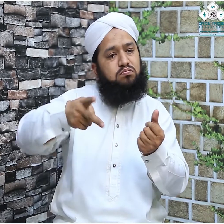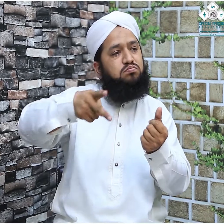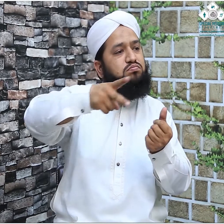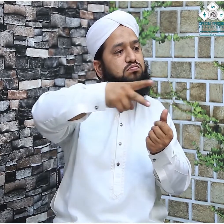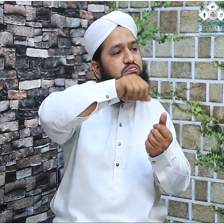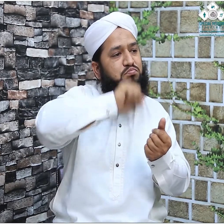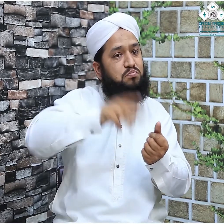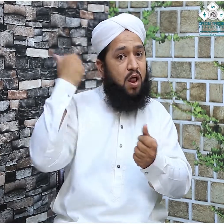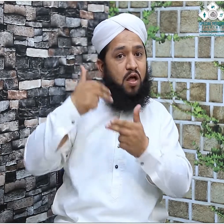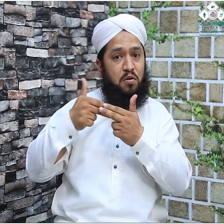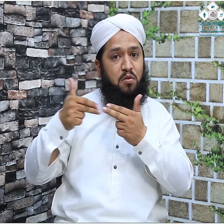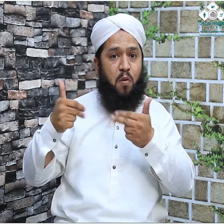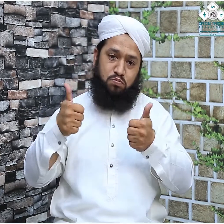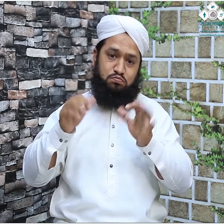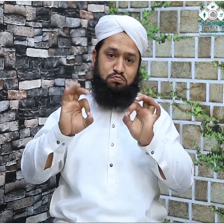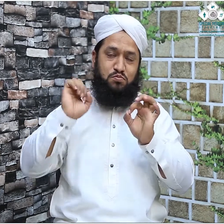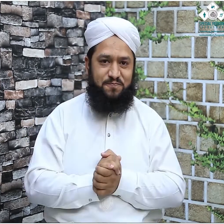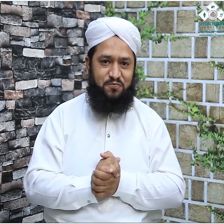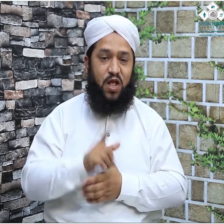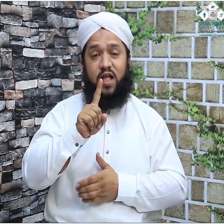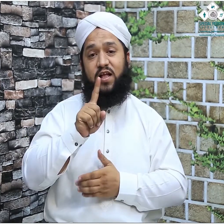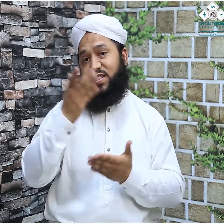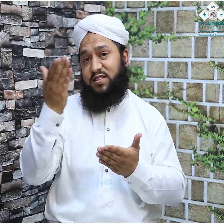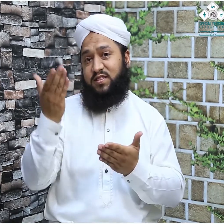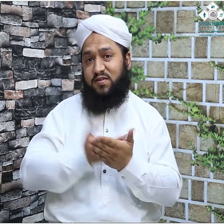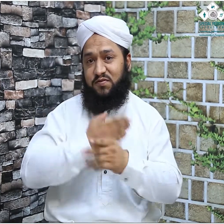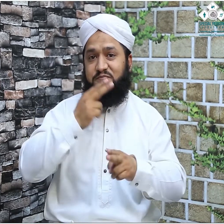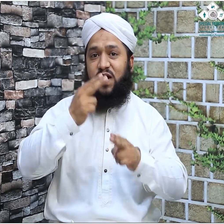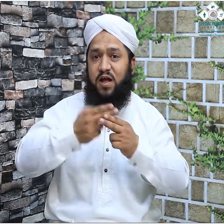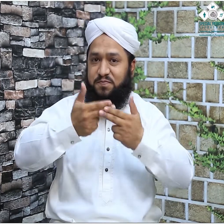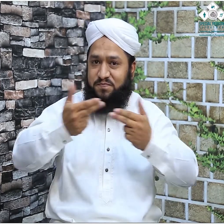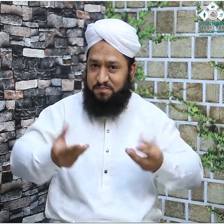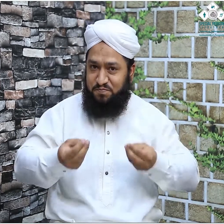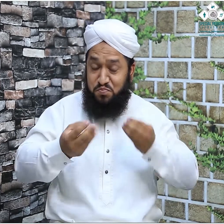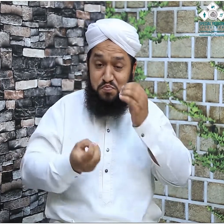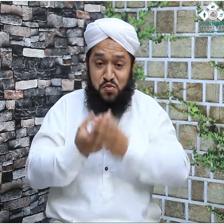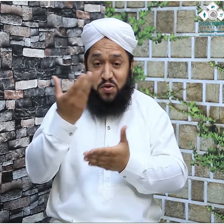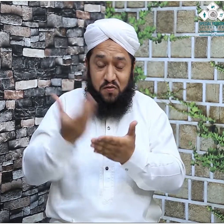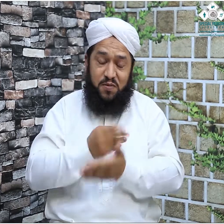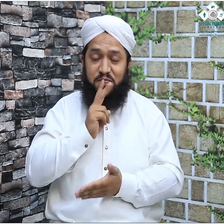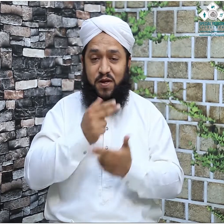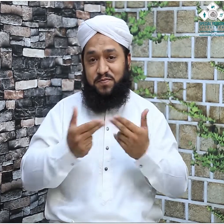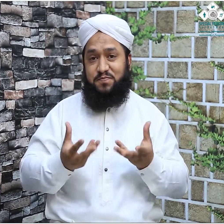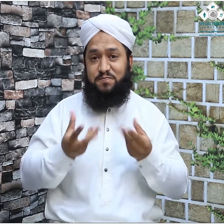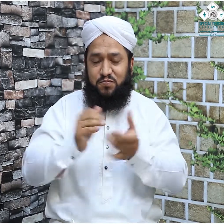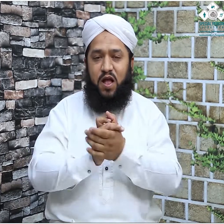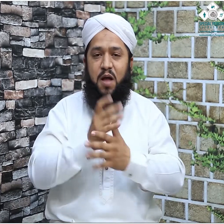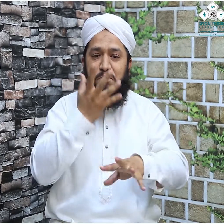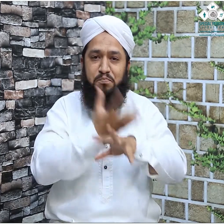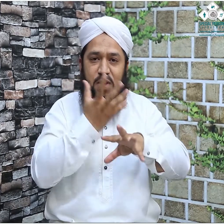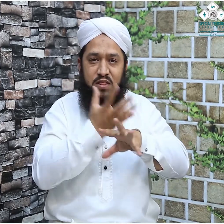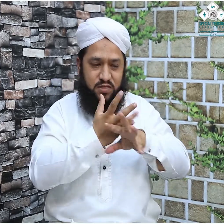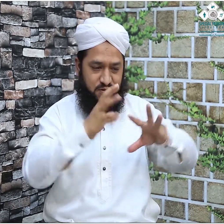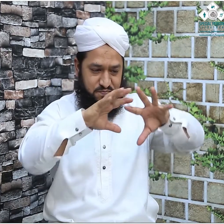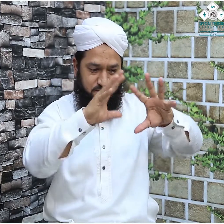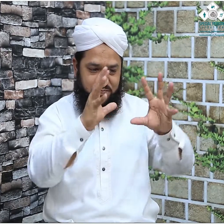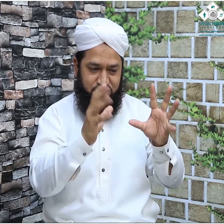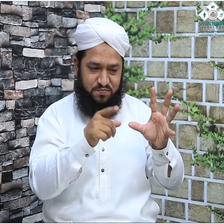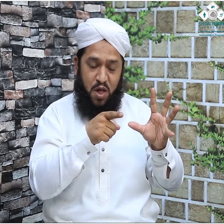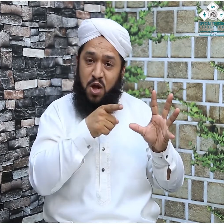اس کا اچھا فیڈبیک بھی ہمیں ملا آج ایک نیا ٹاپک ہے ایک یونیک ٹاپک ہے آج اسے سٹون کے بارے میں اس عظیم پتھر کے